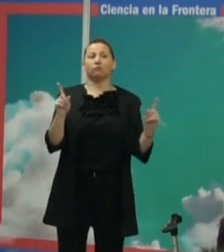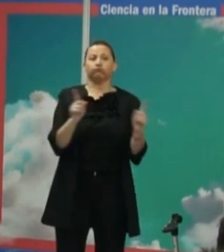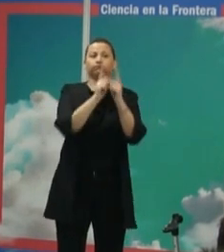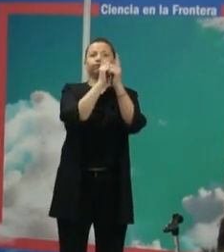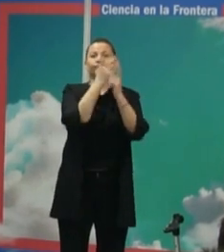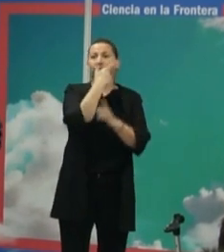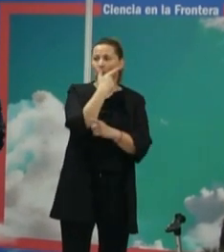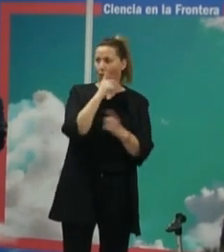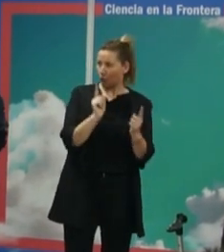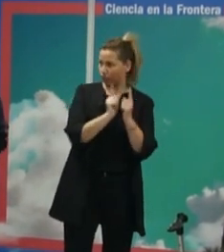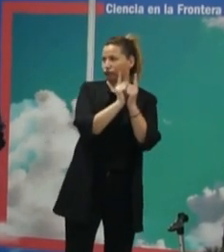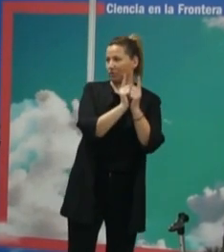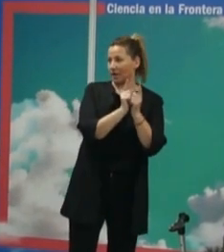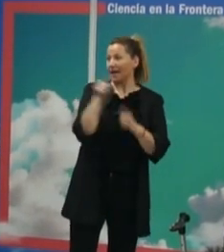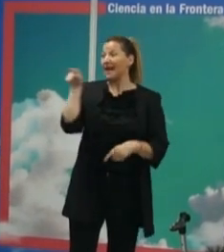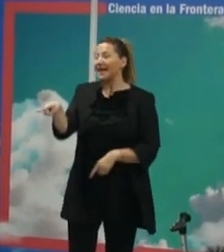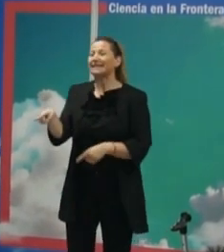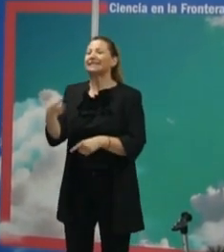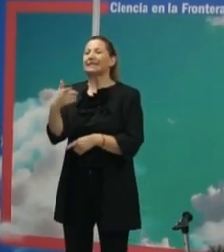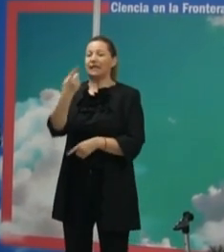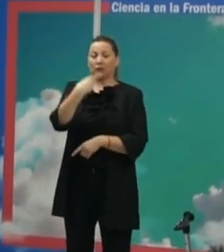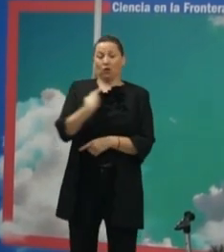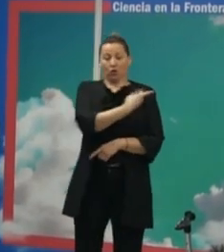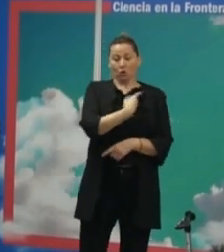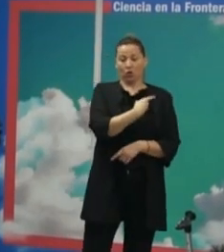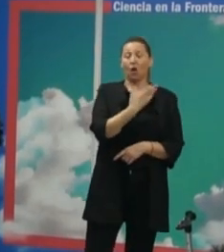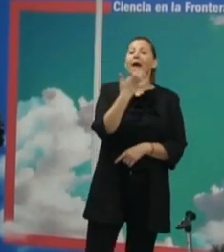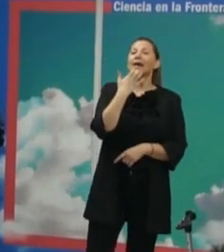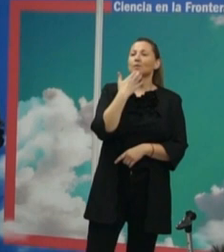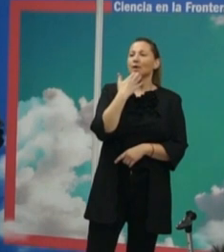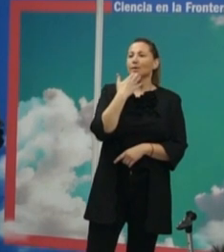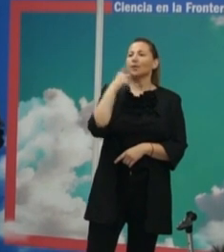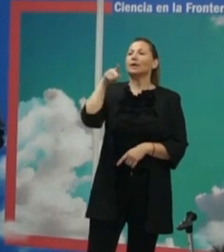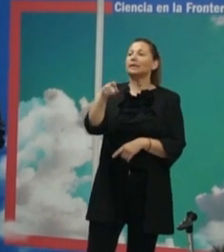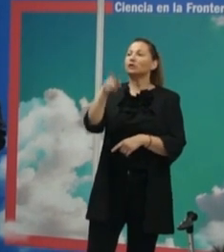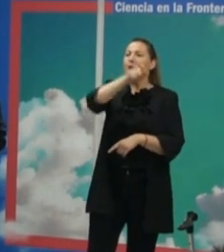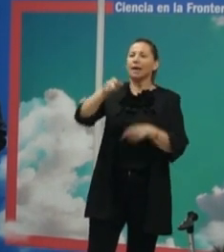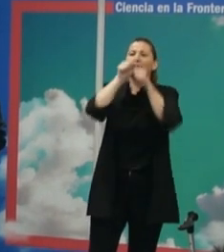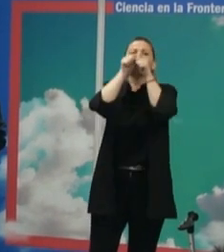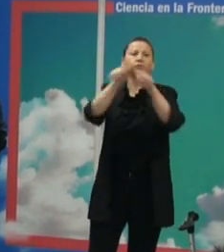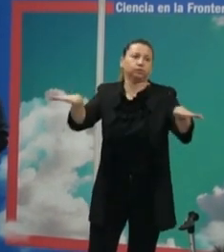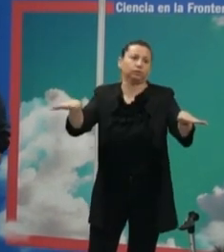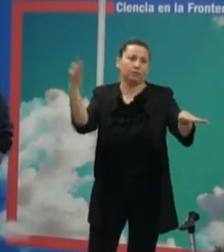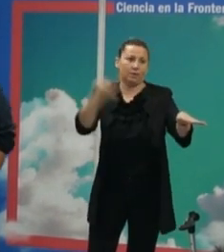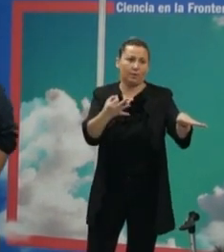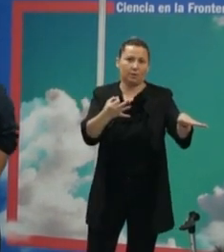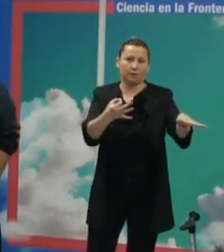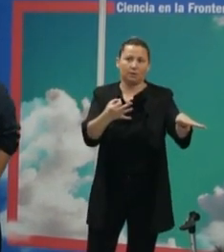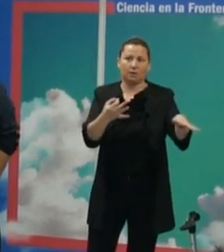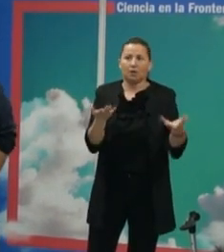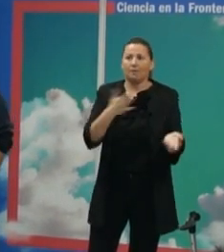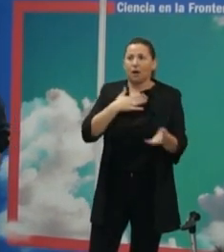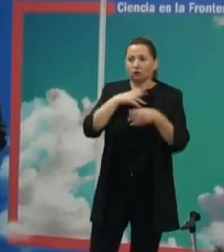un poco el ejemplo de que eso tiene que llegar a la gente como he dicho para nosotros no hay investigación sin